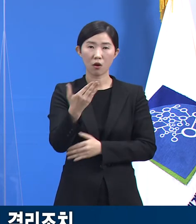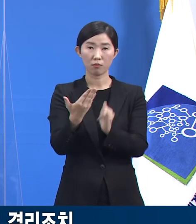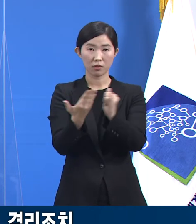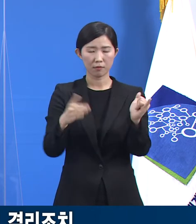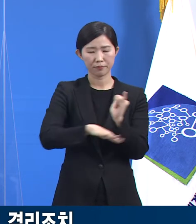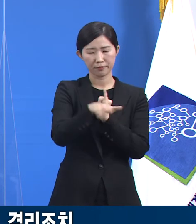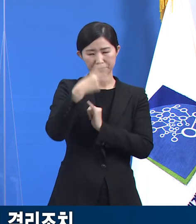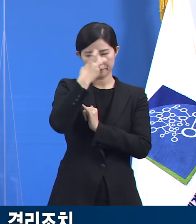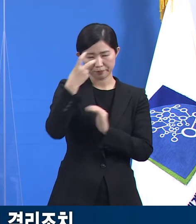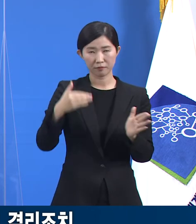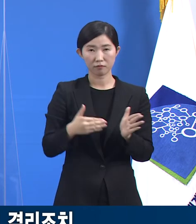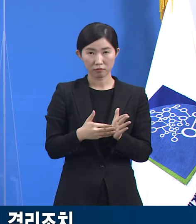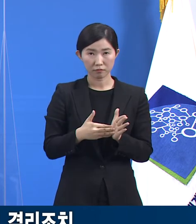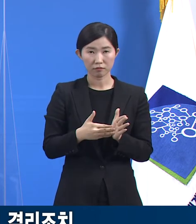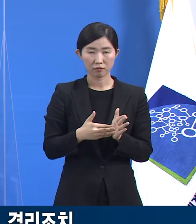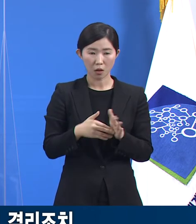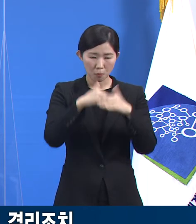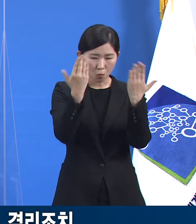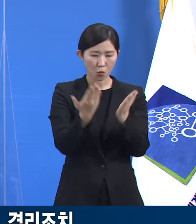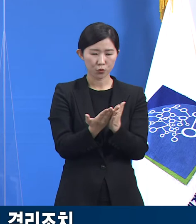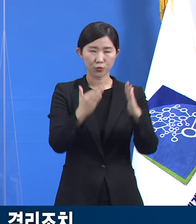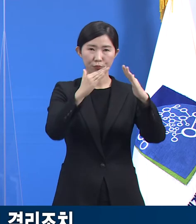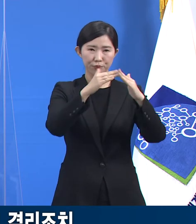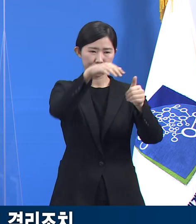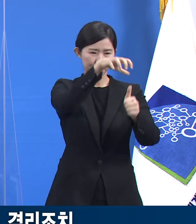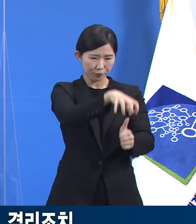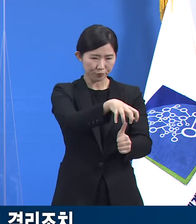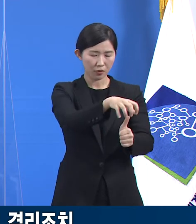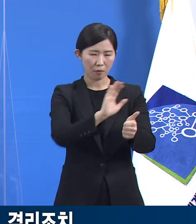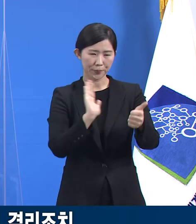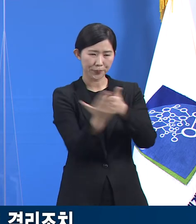확진자들은 모두 코트 격리 조치되었습니다.